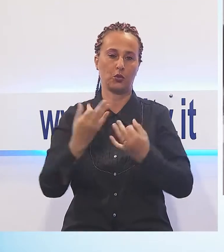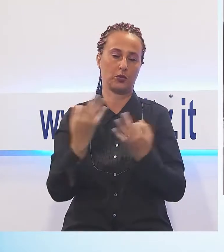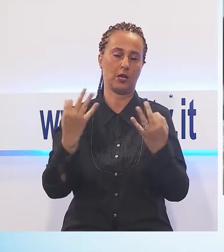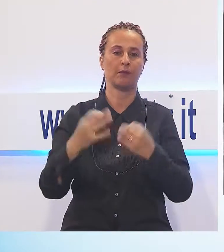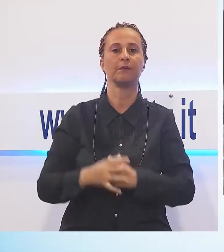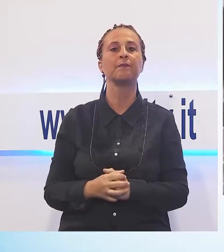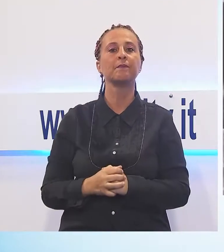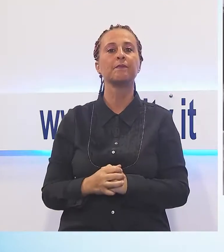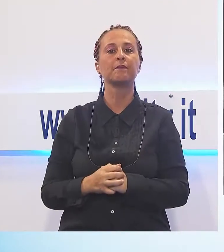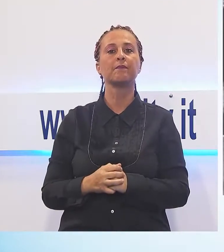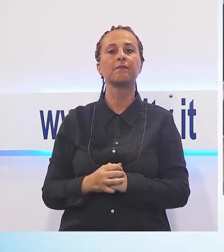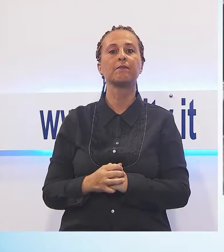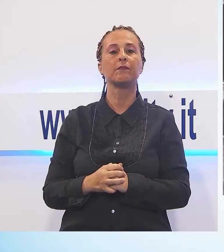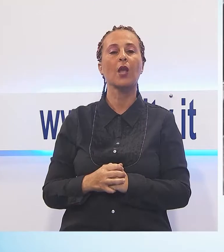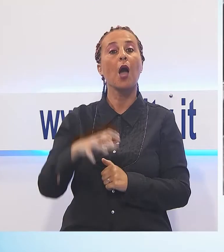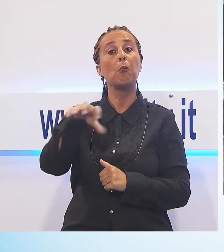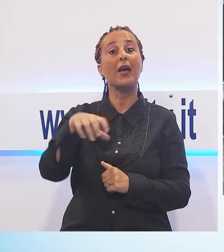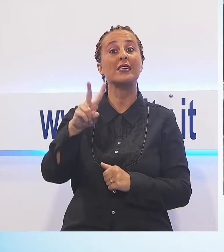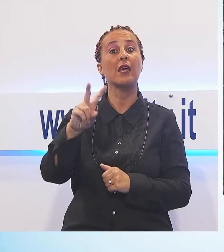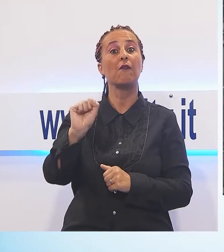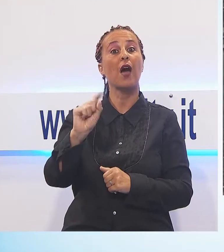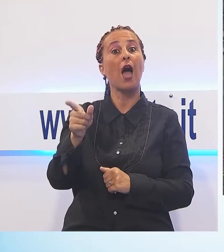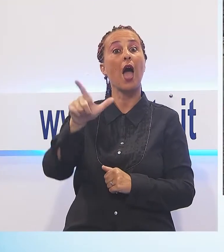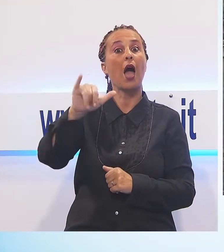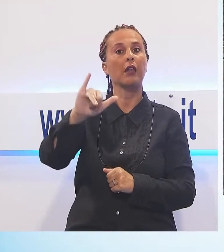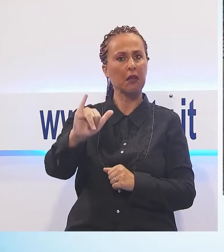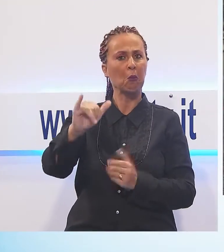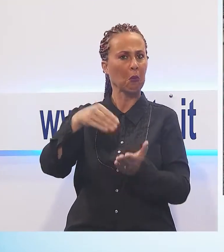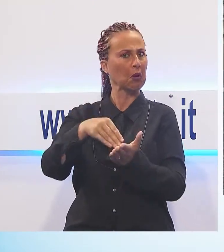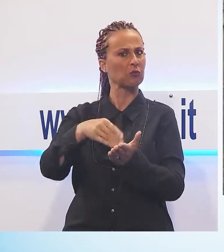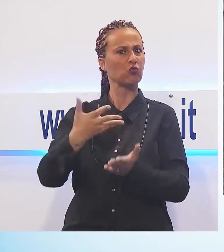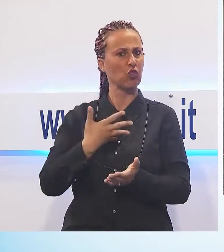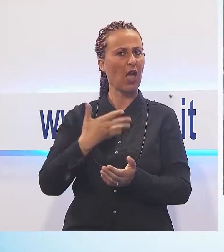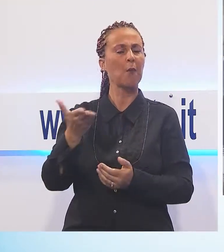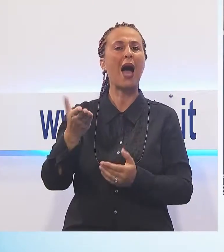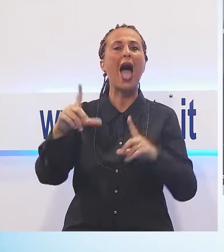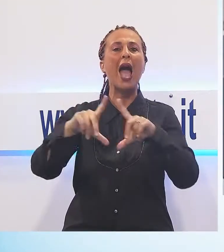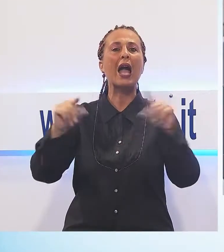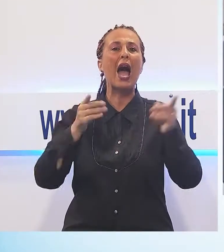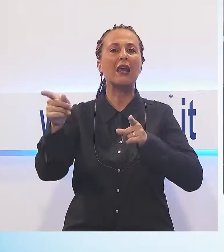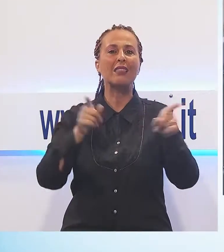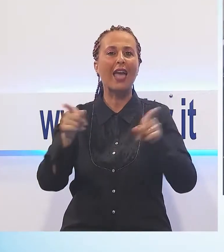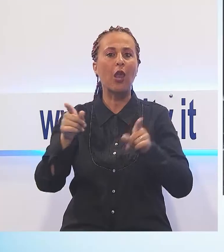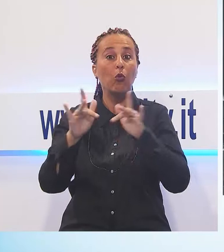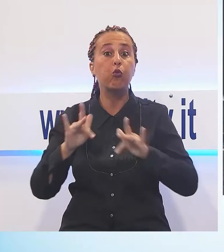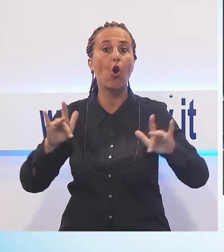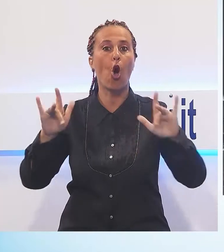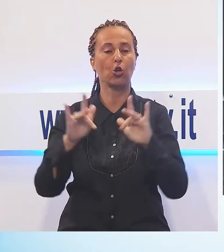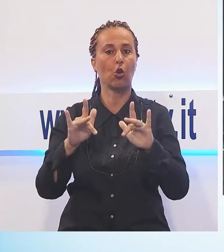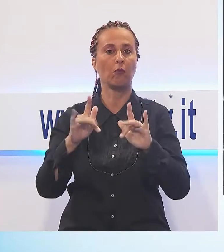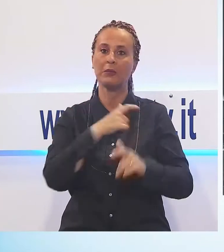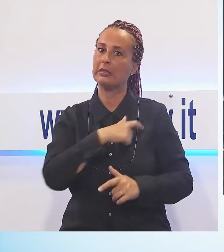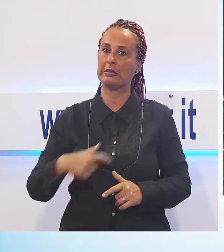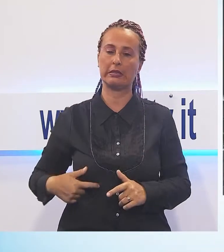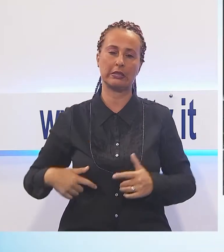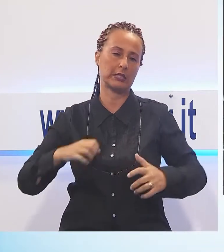Bagli c'è, ma non sui cartelli stradali, il sindaco Puglia arrabbiato con la provincia che ha tolto le indicazioni su come raggiungere il paese